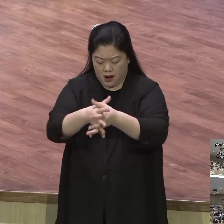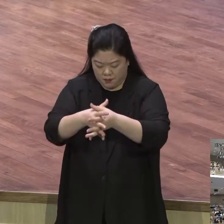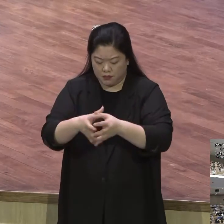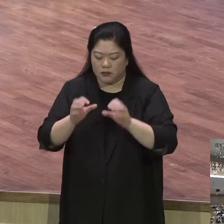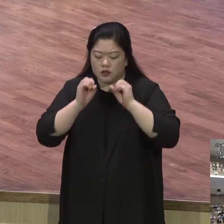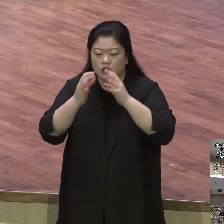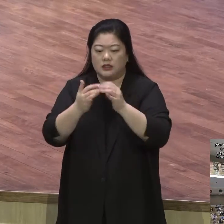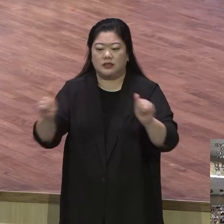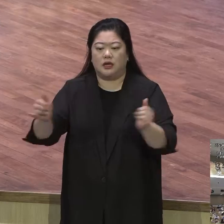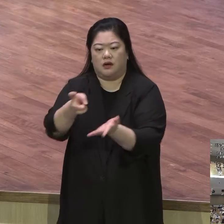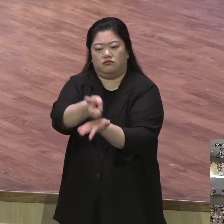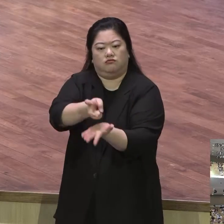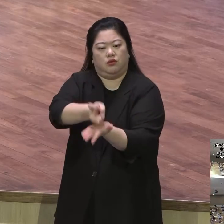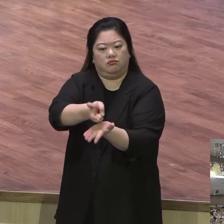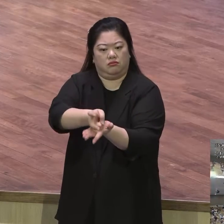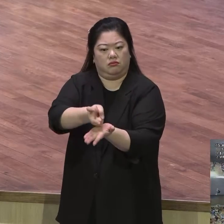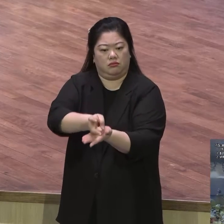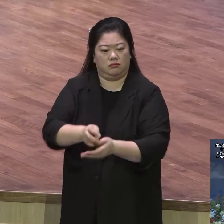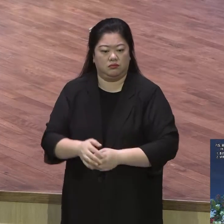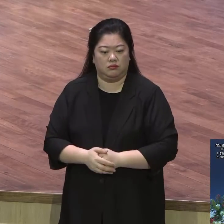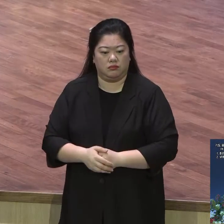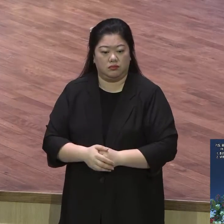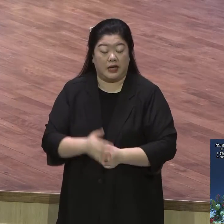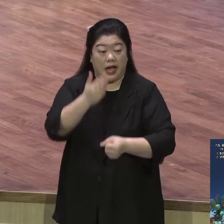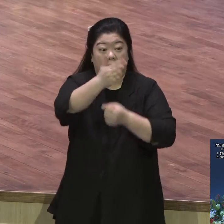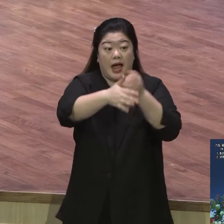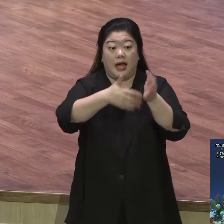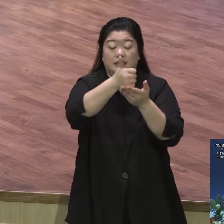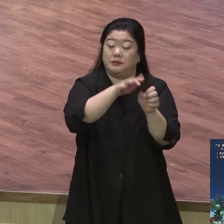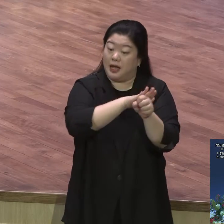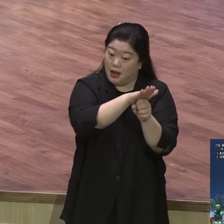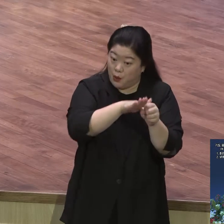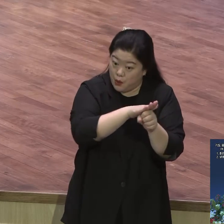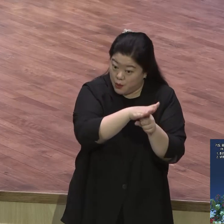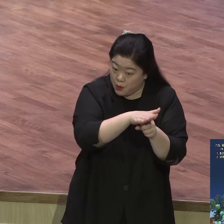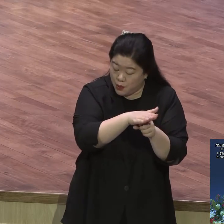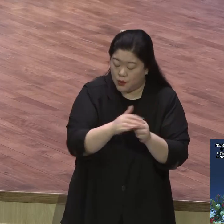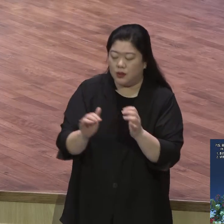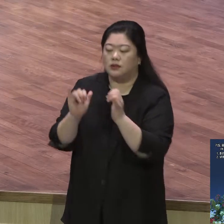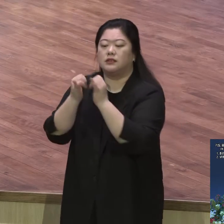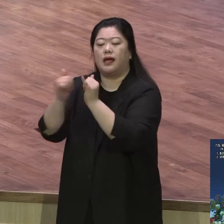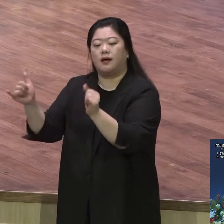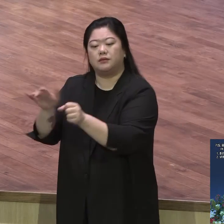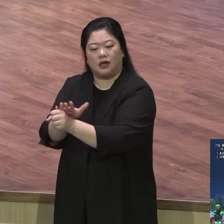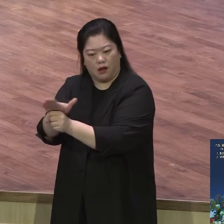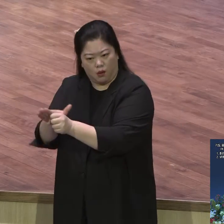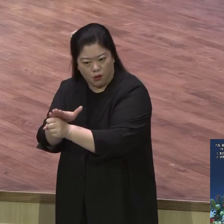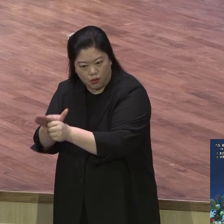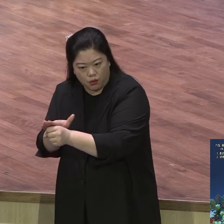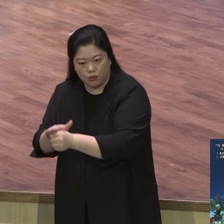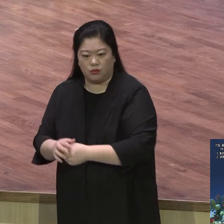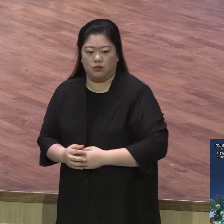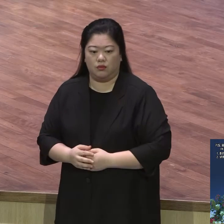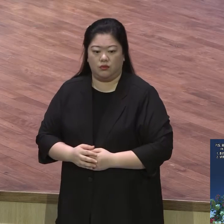하나님 사랑 이웃사랑 사람을 사랑해야 돼요 성령의 사람은 사람을 사랑합니다